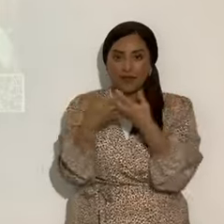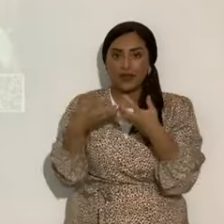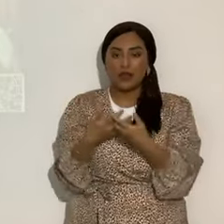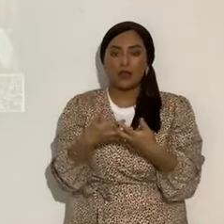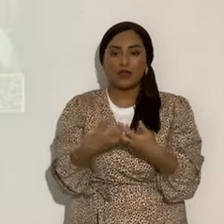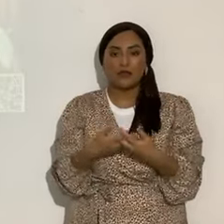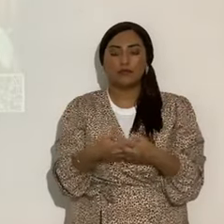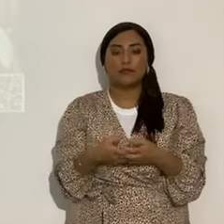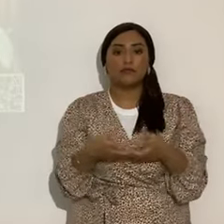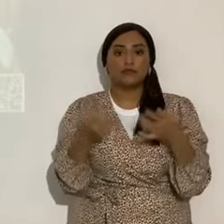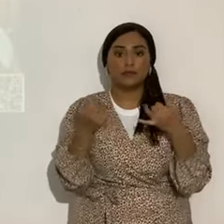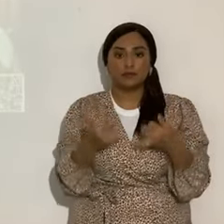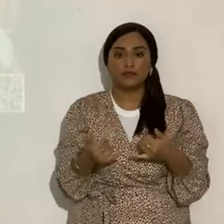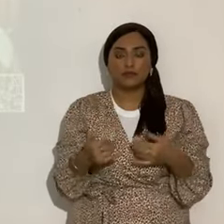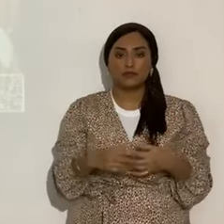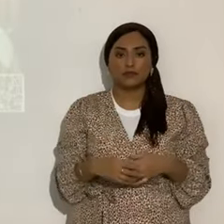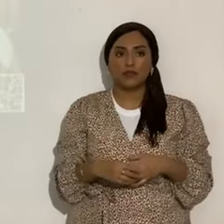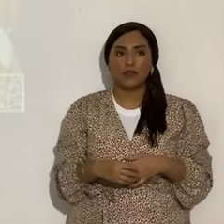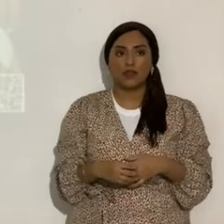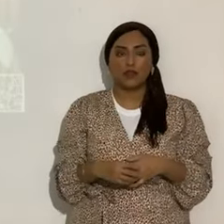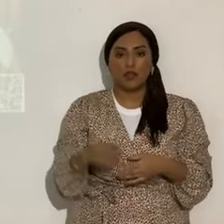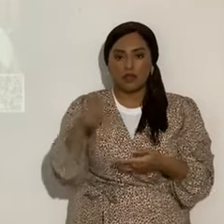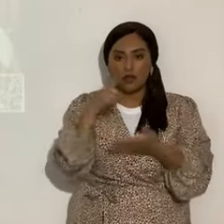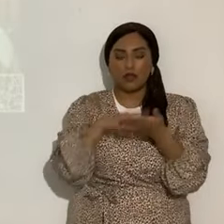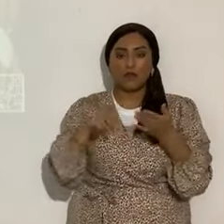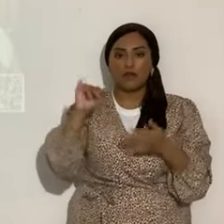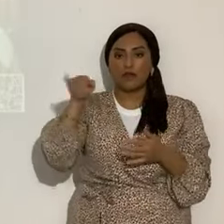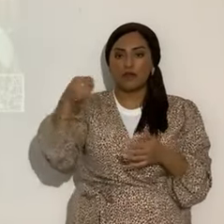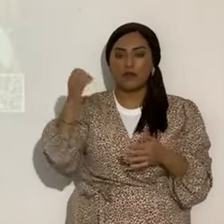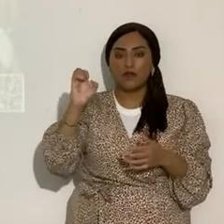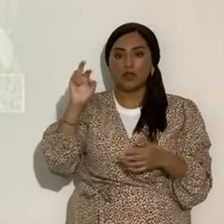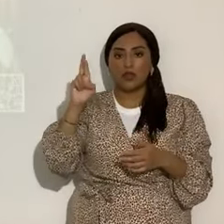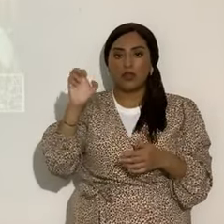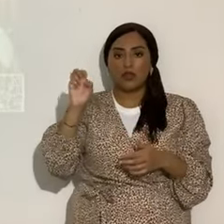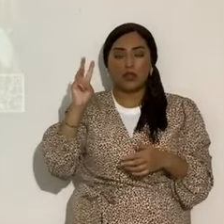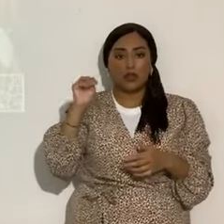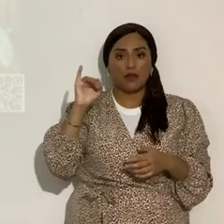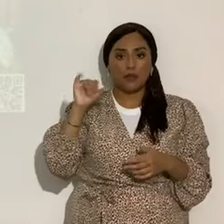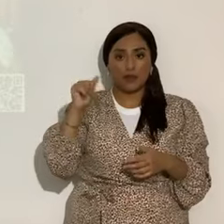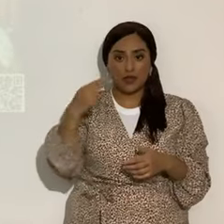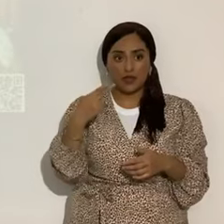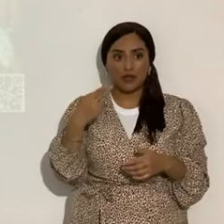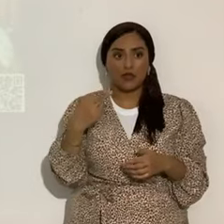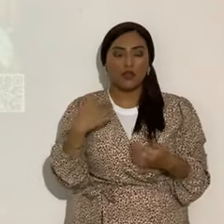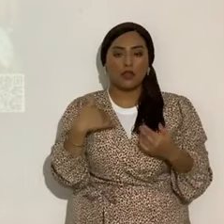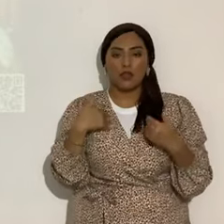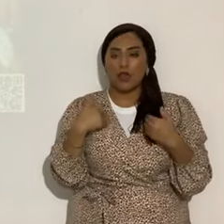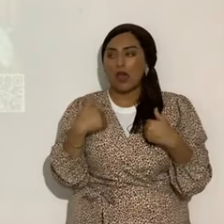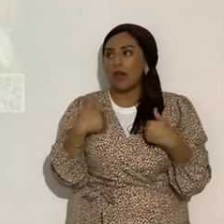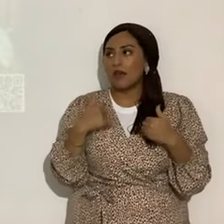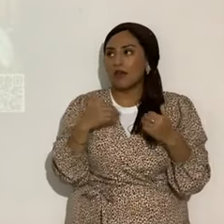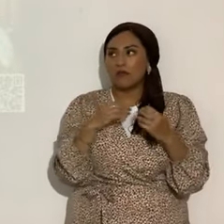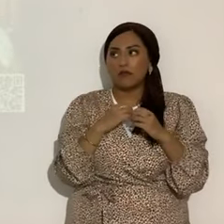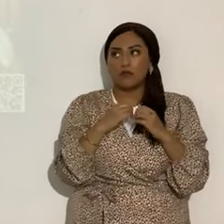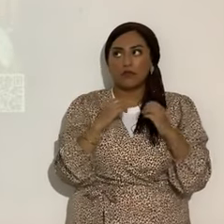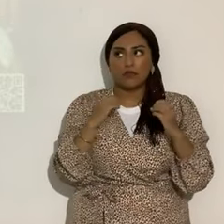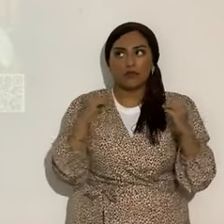Ahora, vamos a Jeremías. No hay ninguna, ninguna prueba